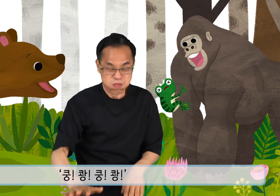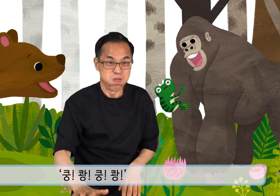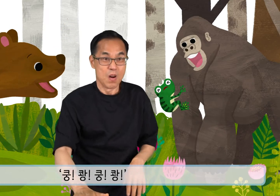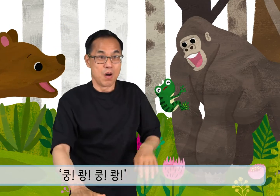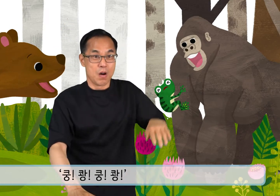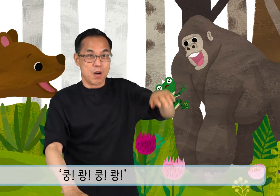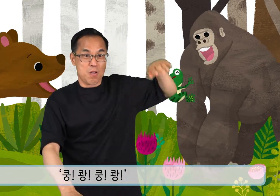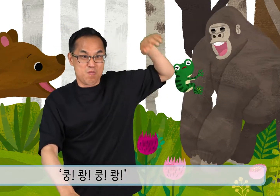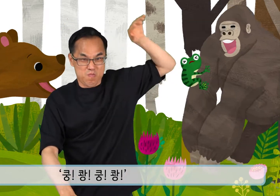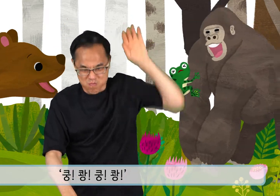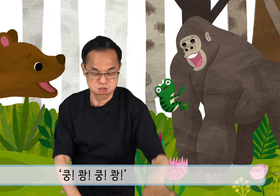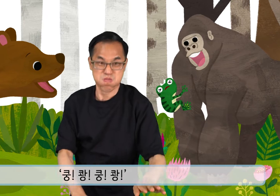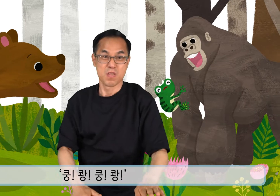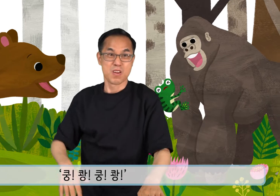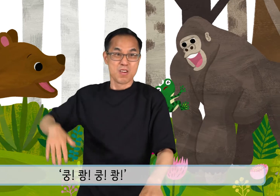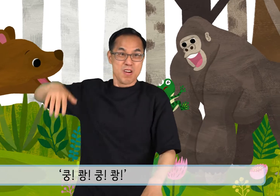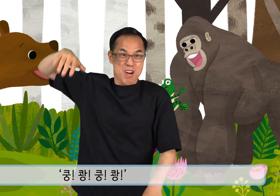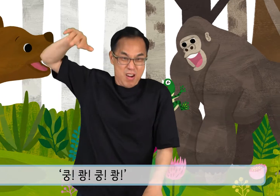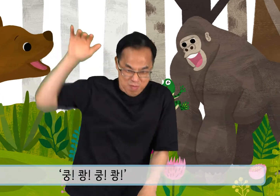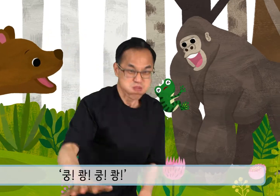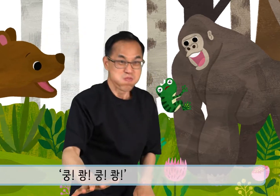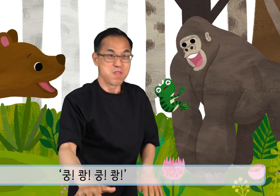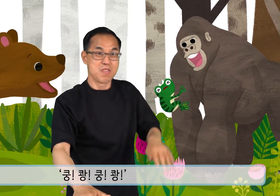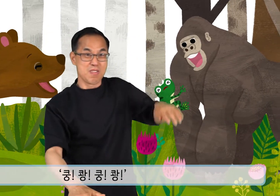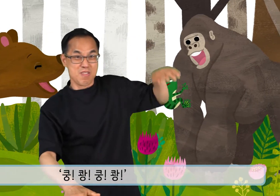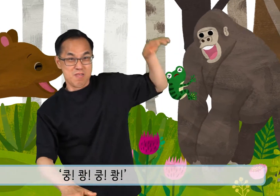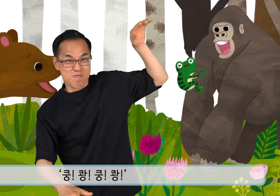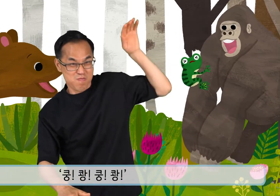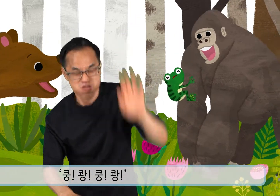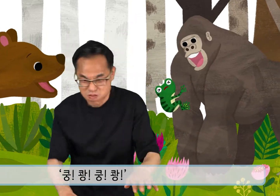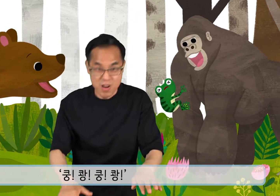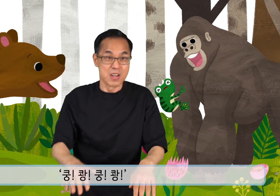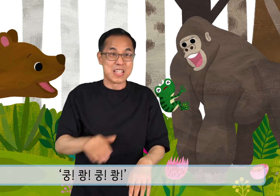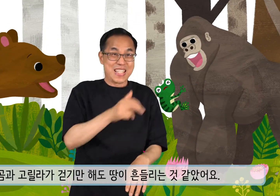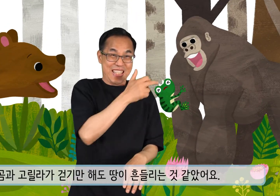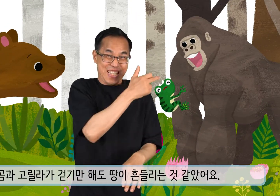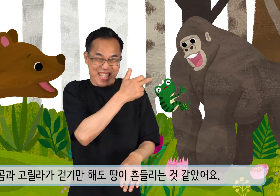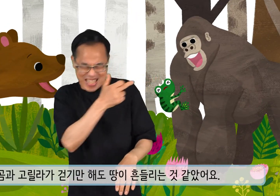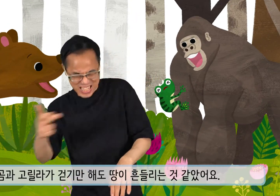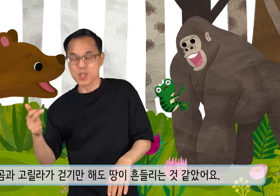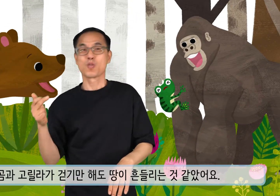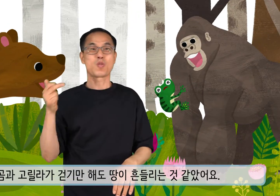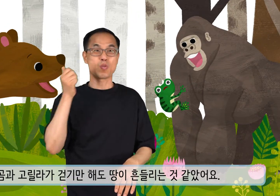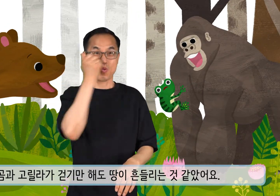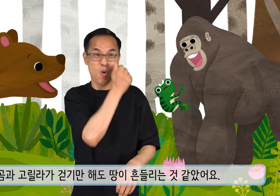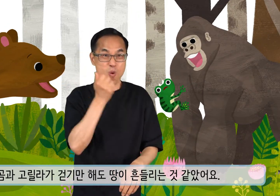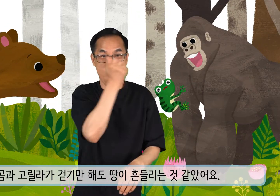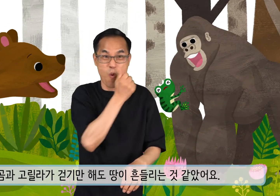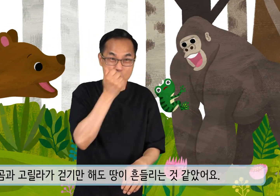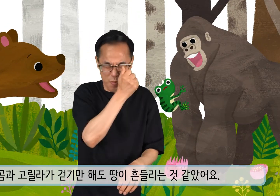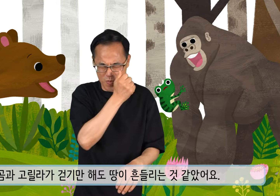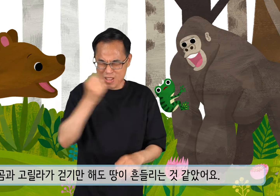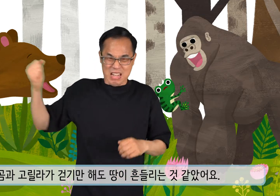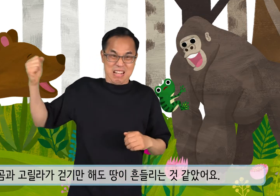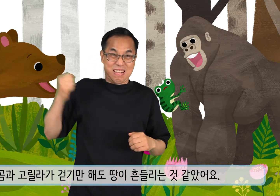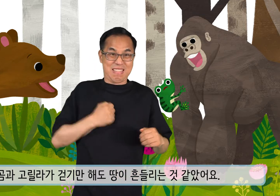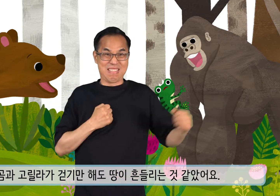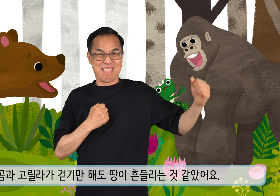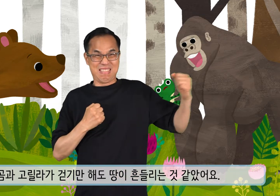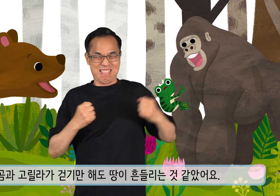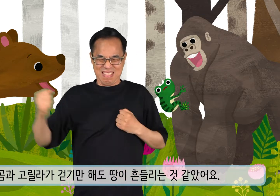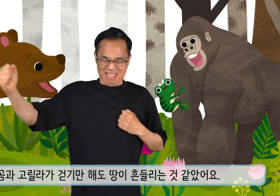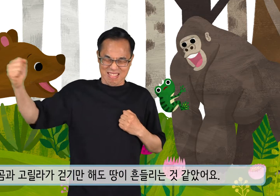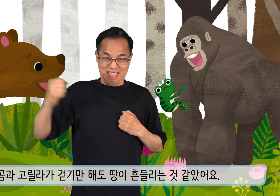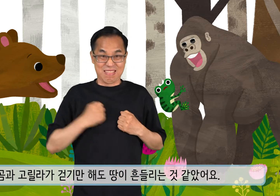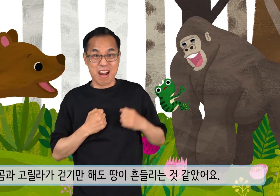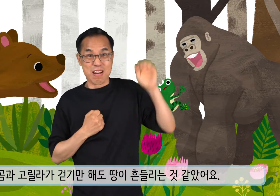쿵! 쿵! 쿵! 쿵! 커다란 곰과 고릴라가 걷기만